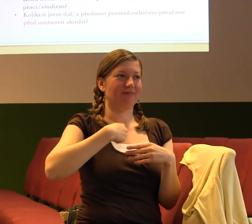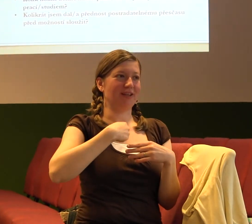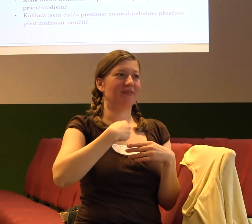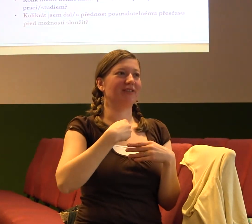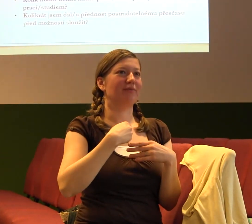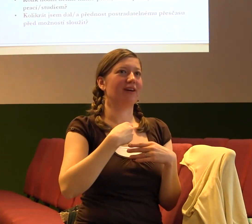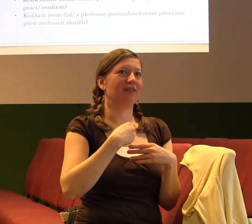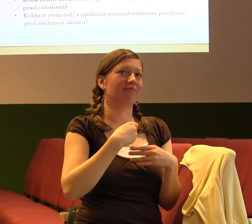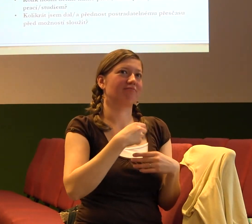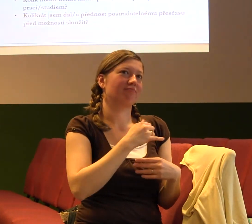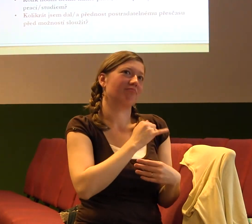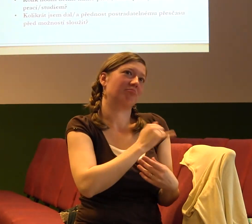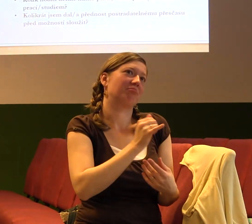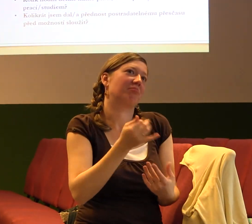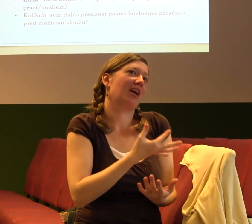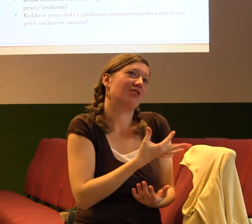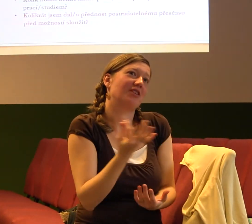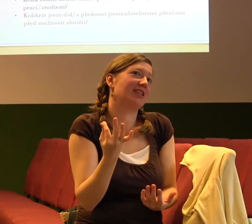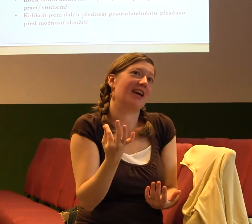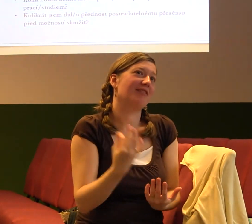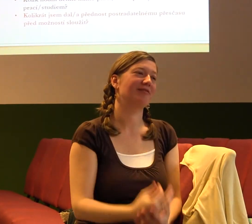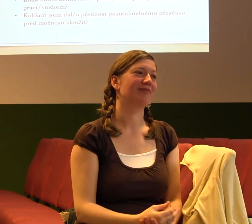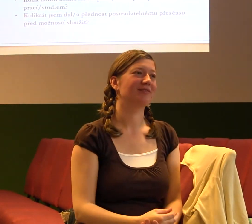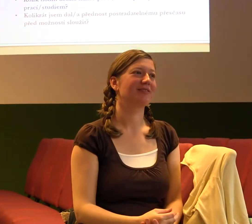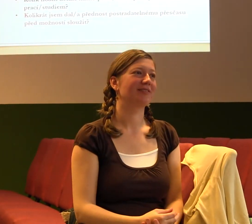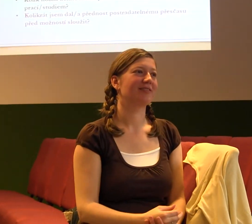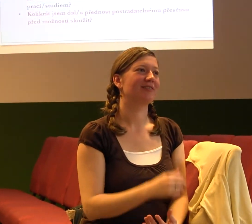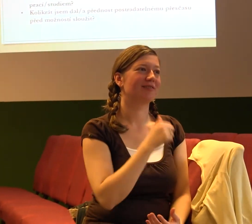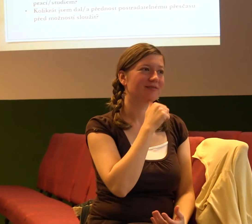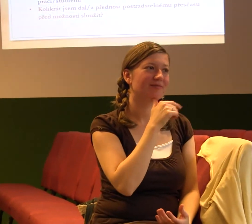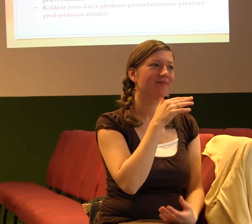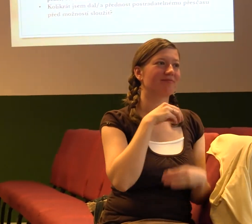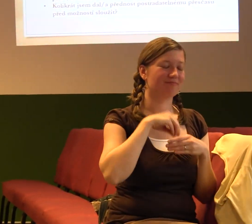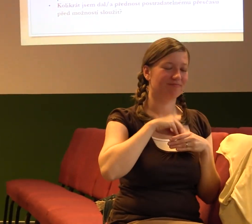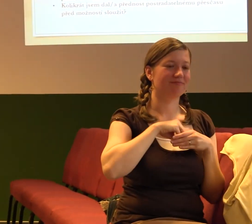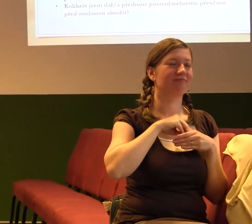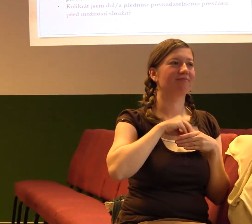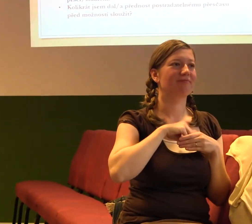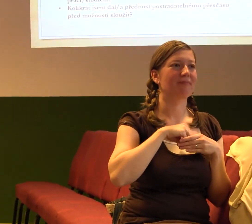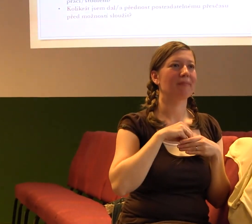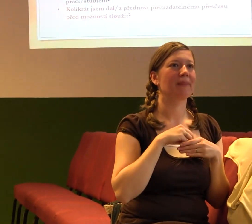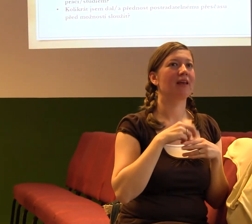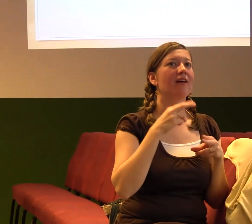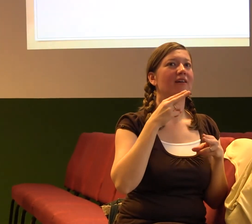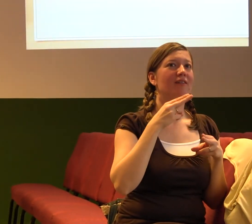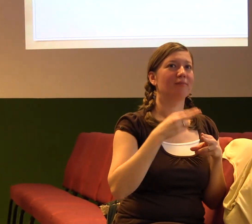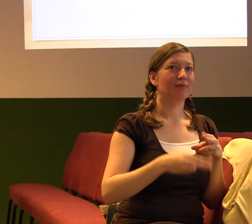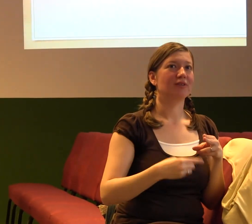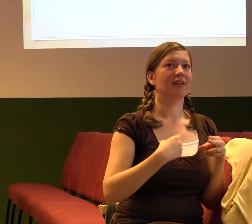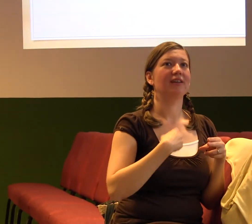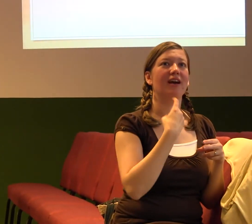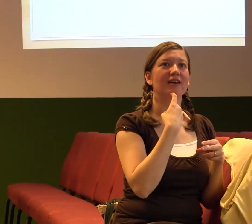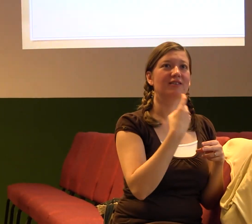něco v nepořádku a že se nám věci vymýkají z kontroly. A poslední dvě věci, které chci dneska říct, je,